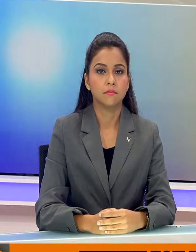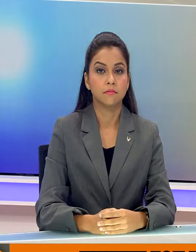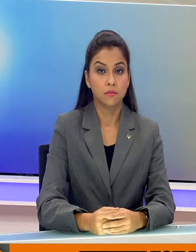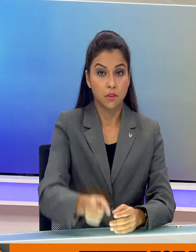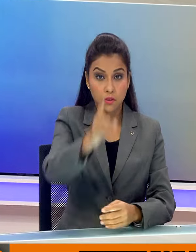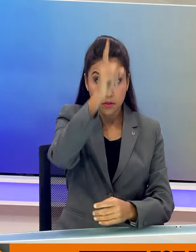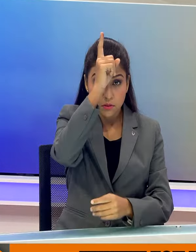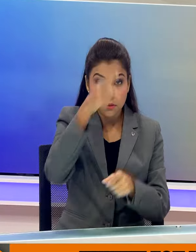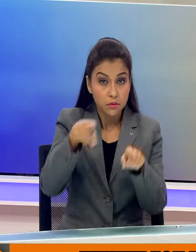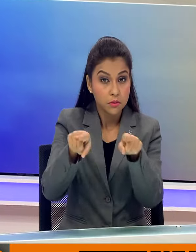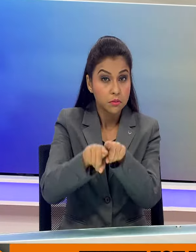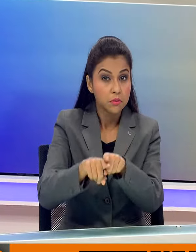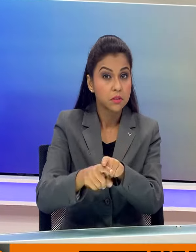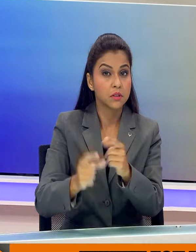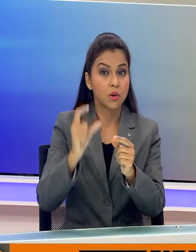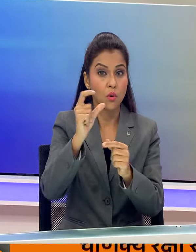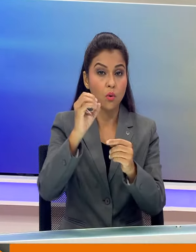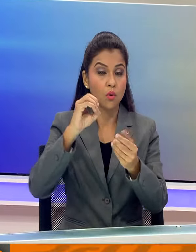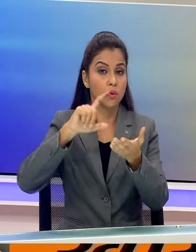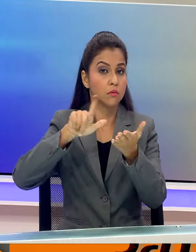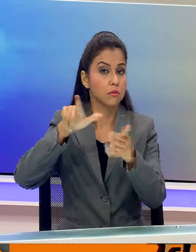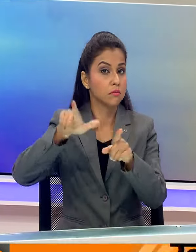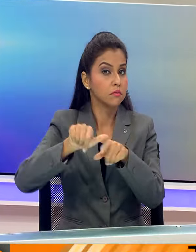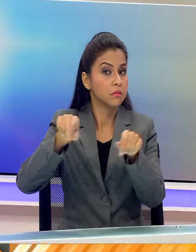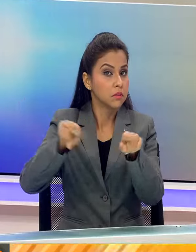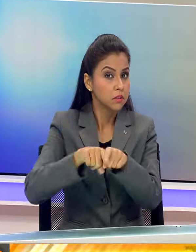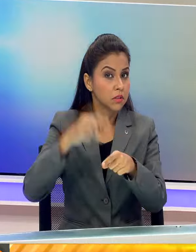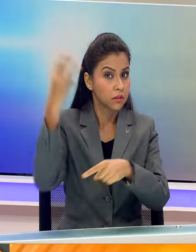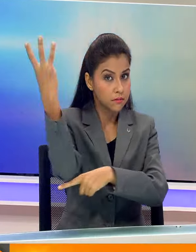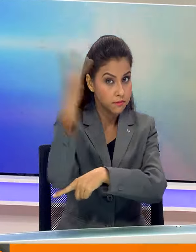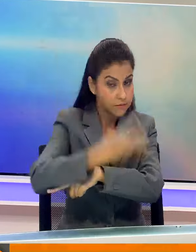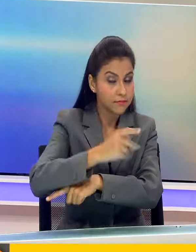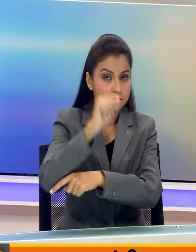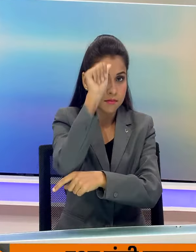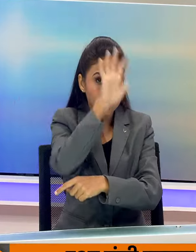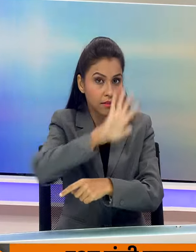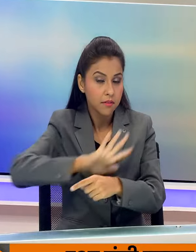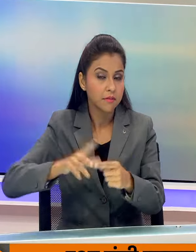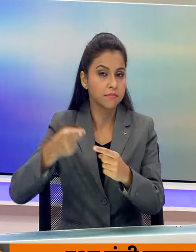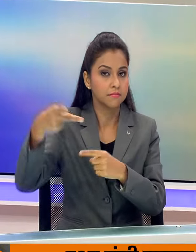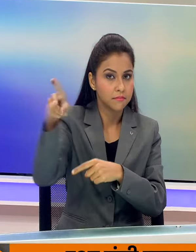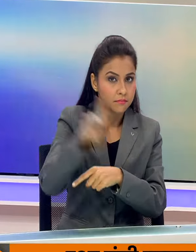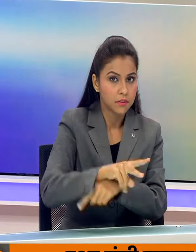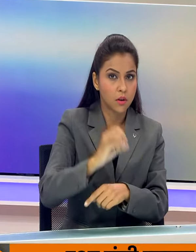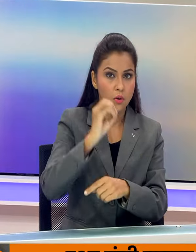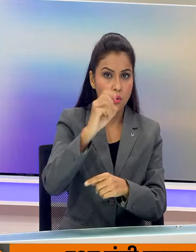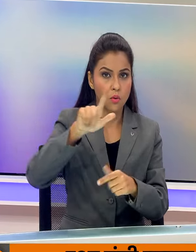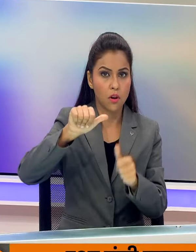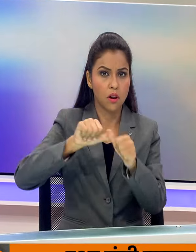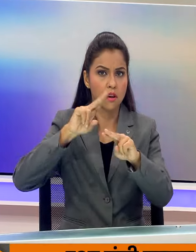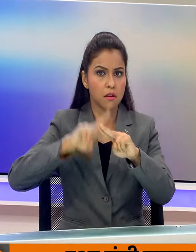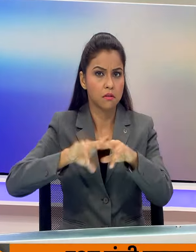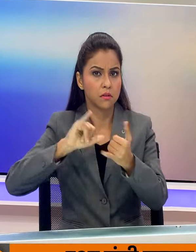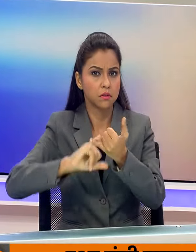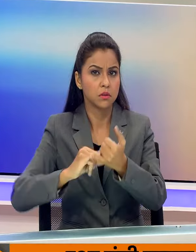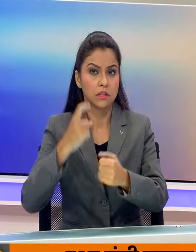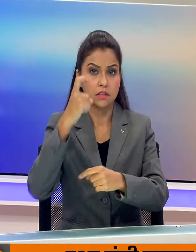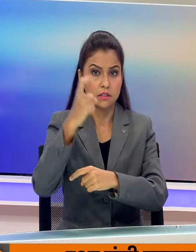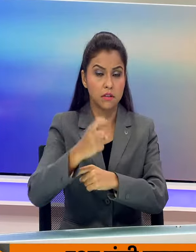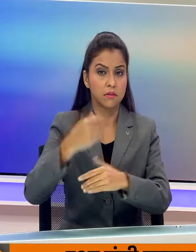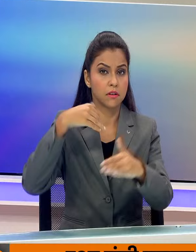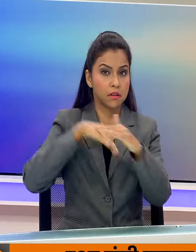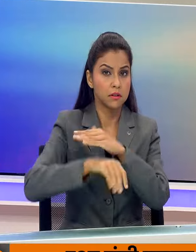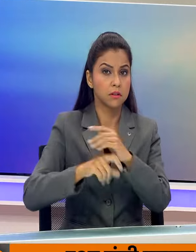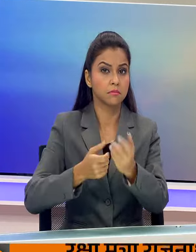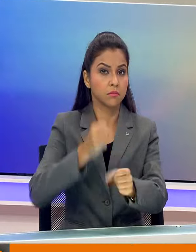जर्मनी के चांसलर ओलाफ शॉल्स आज तीन दिन की भारत यात्रा पर आ रहे है ओलाफ शॉल्स साथवी अंतर सरकारी